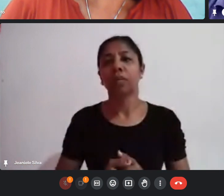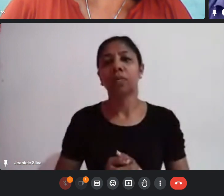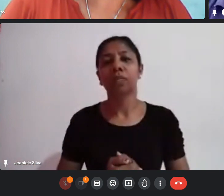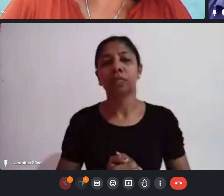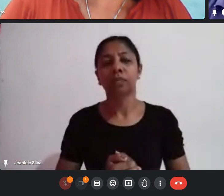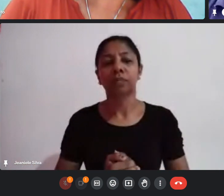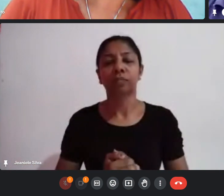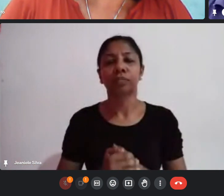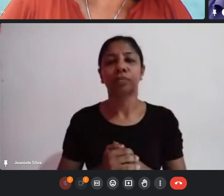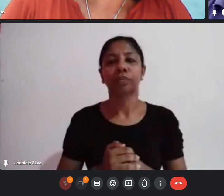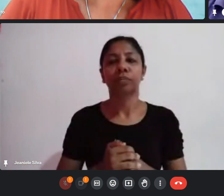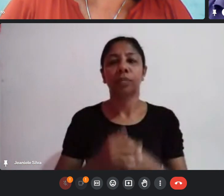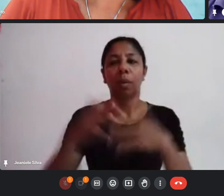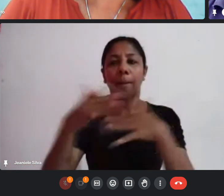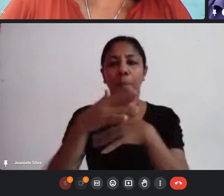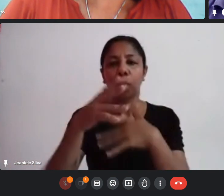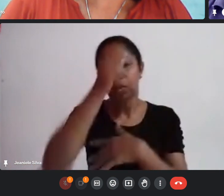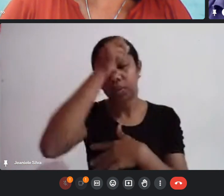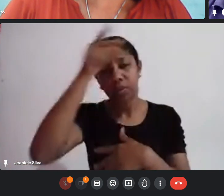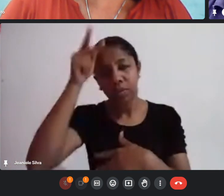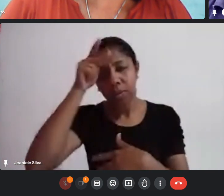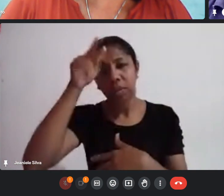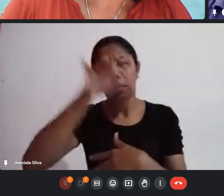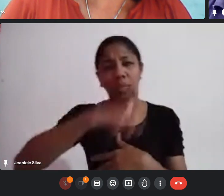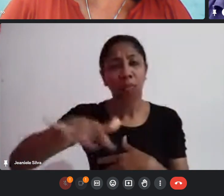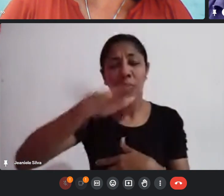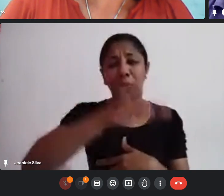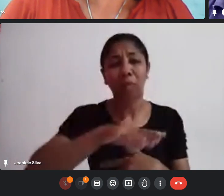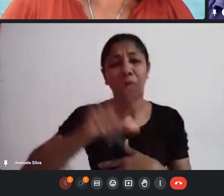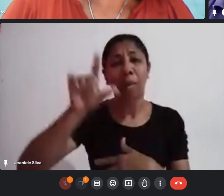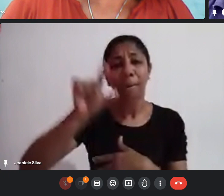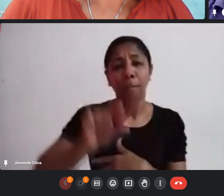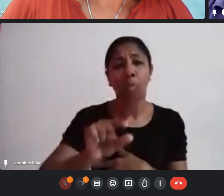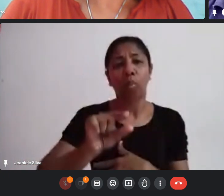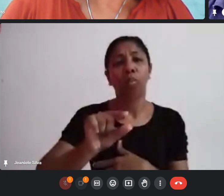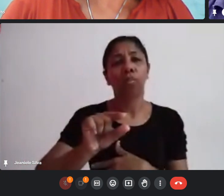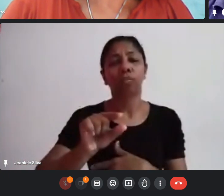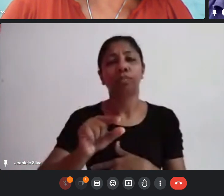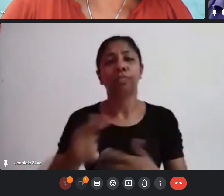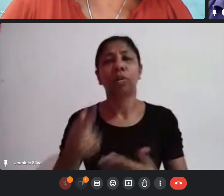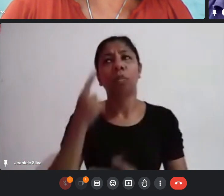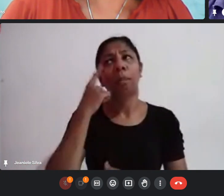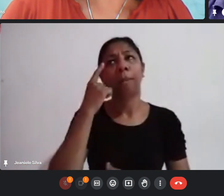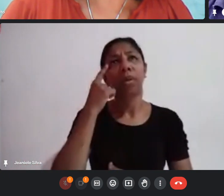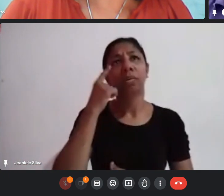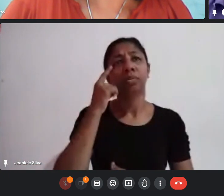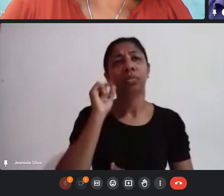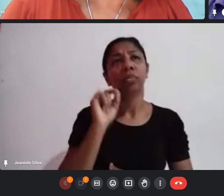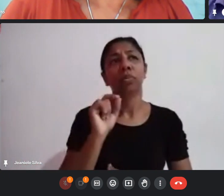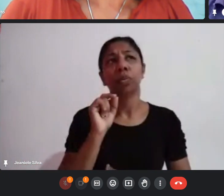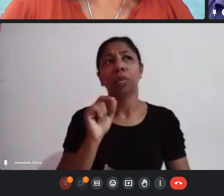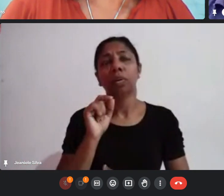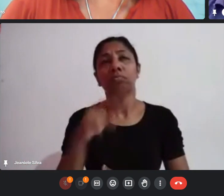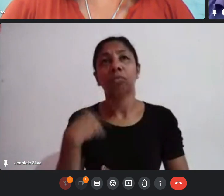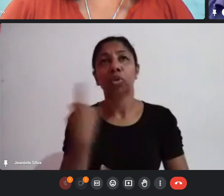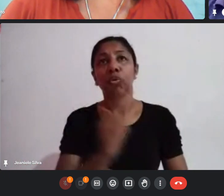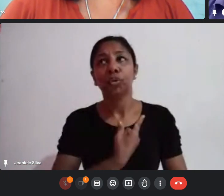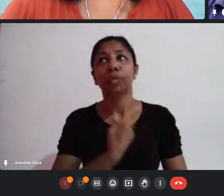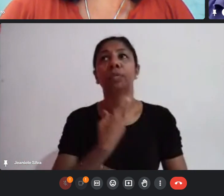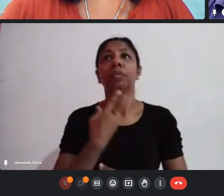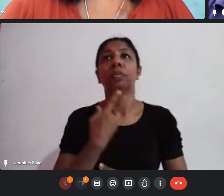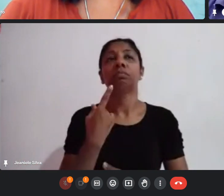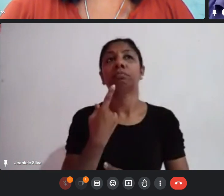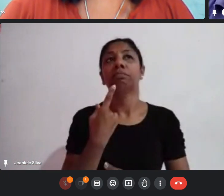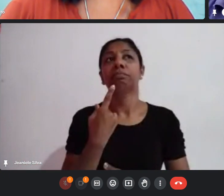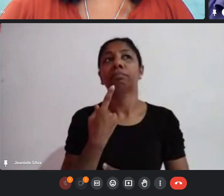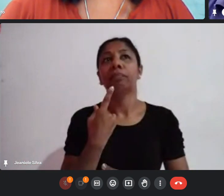municípios e territórios vai ficar muito pouca grana então me parece que a gente poderia pensar algo que fosse